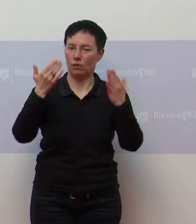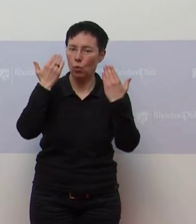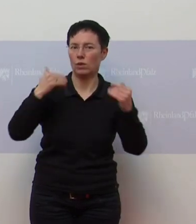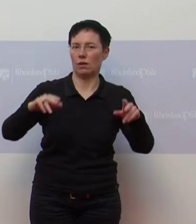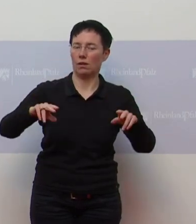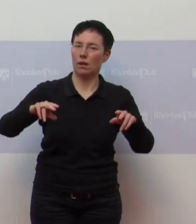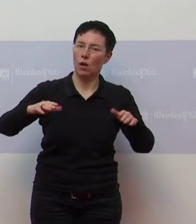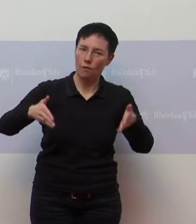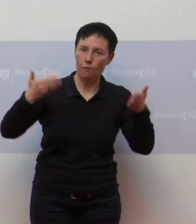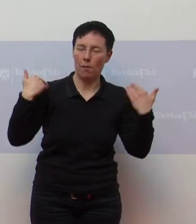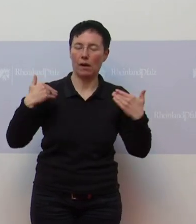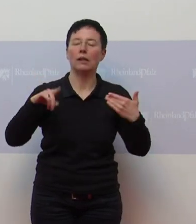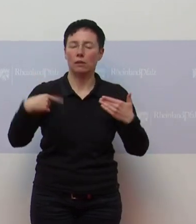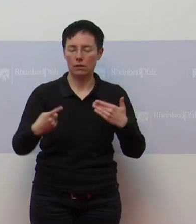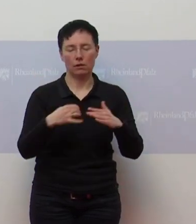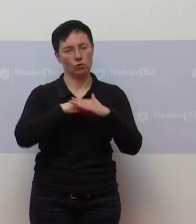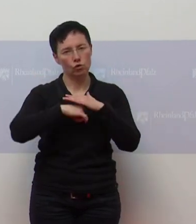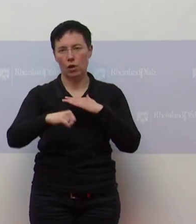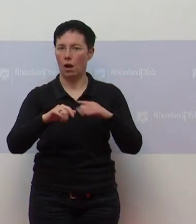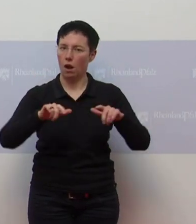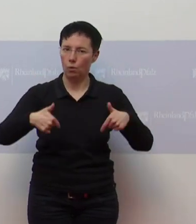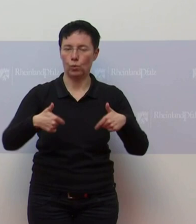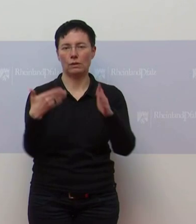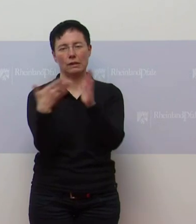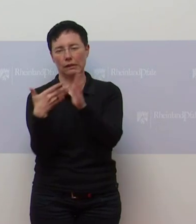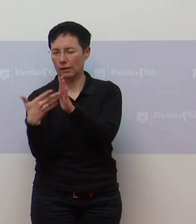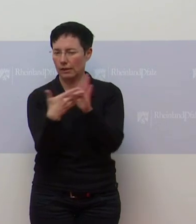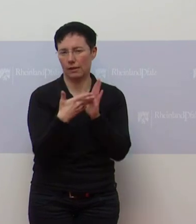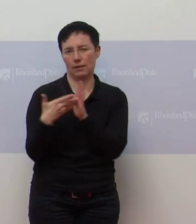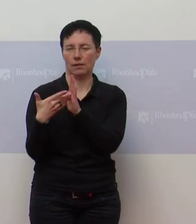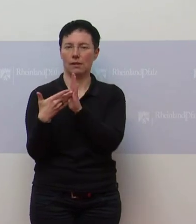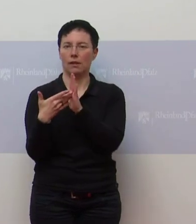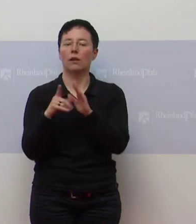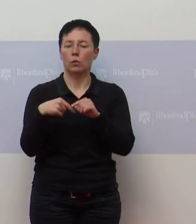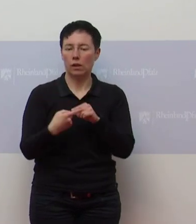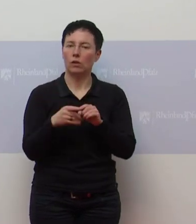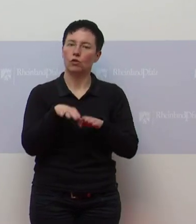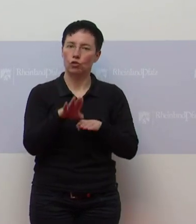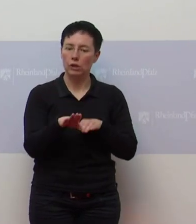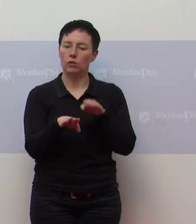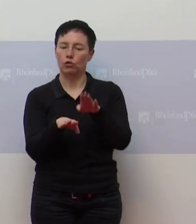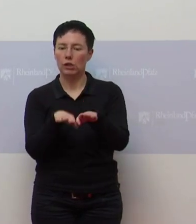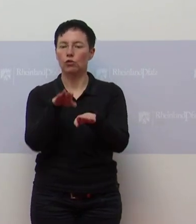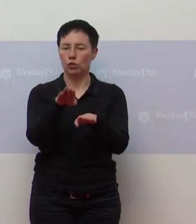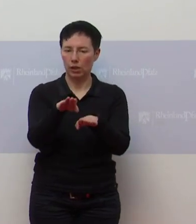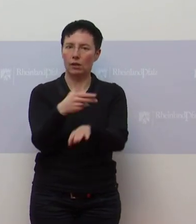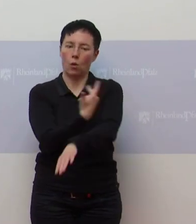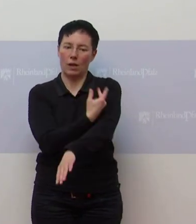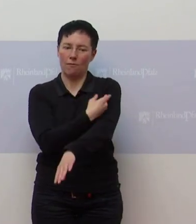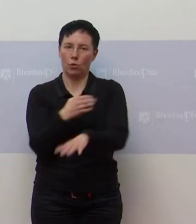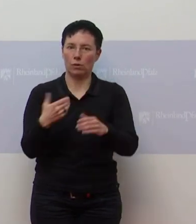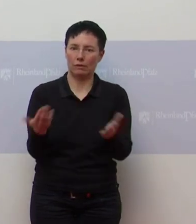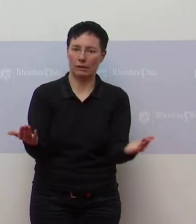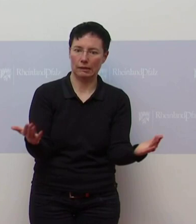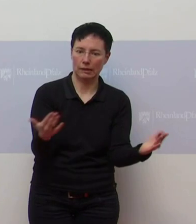eben ganz massiv mit den Testungen voranzuschreiten, bis wir dann Schritt für Schritt auch stärker mit den Impfungen sind. Es gibt